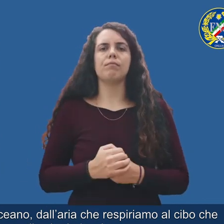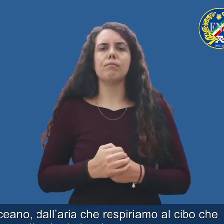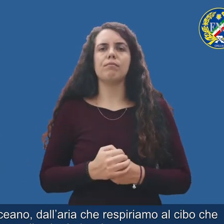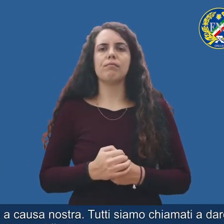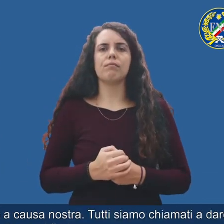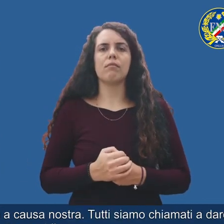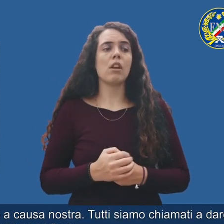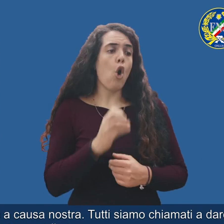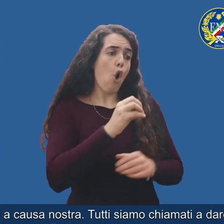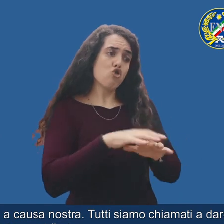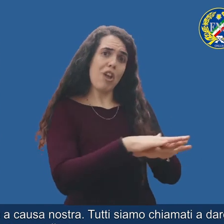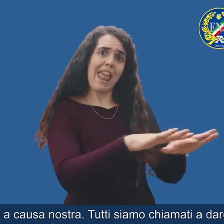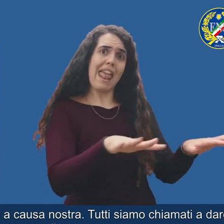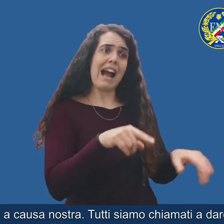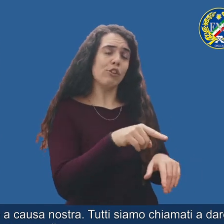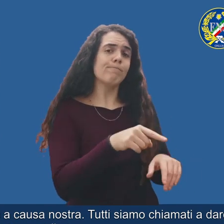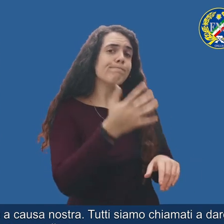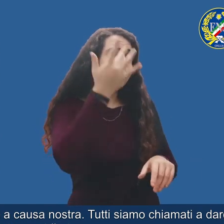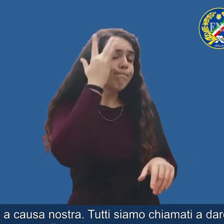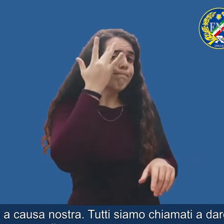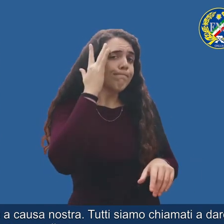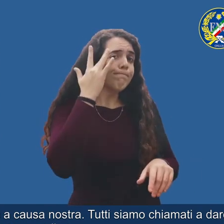Ma l'oceano è in pericolo anche a causa nostra.